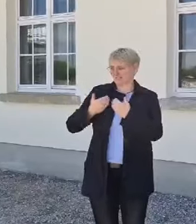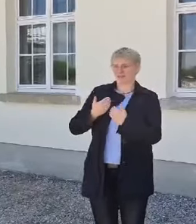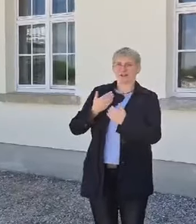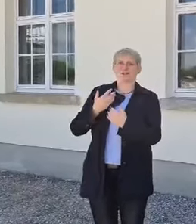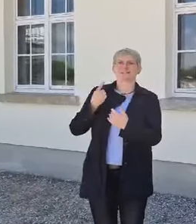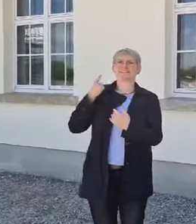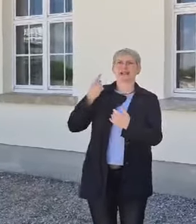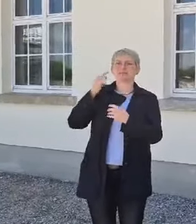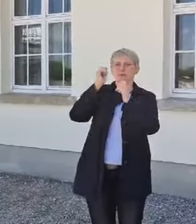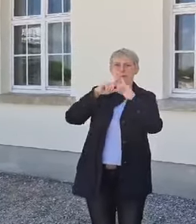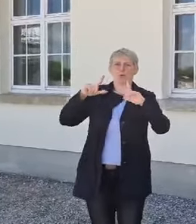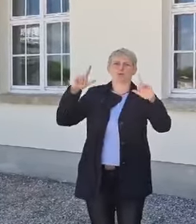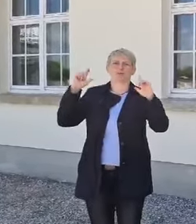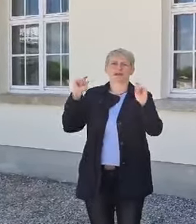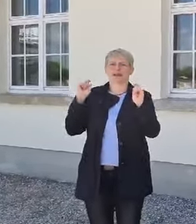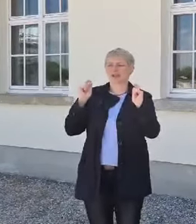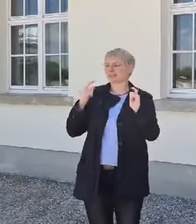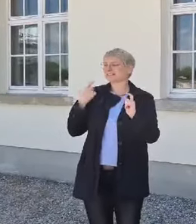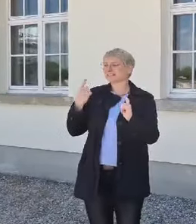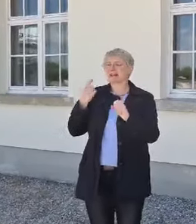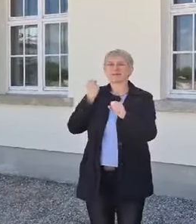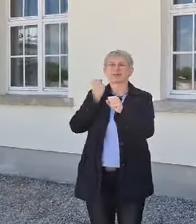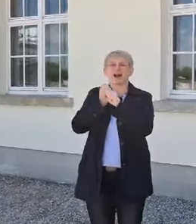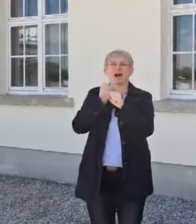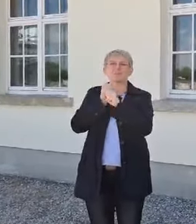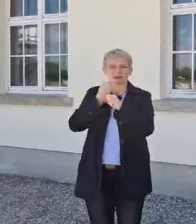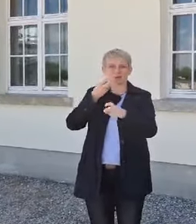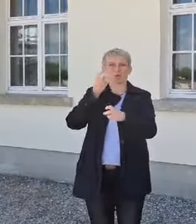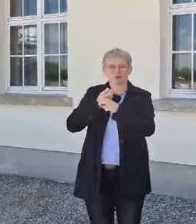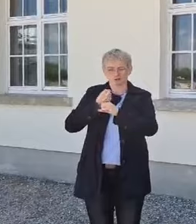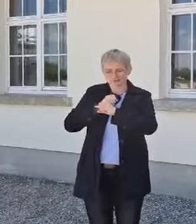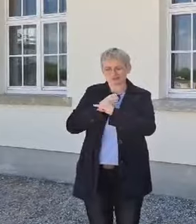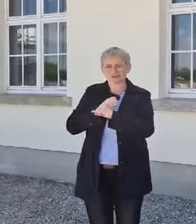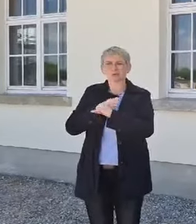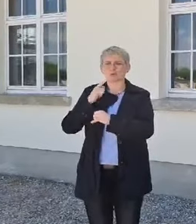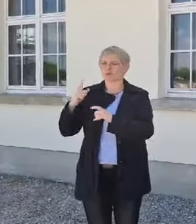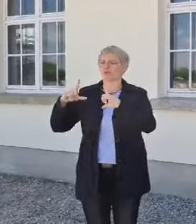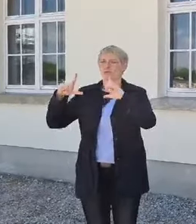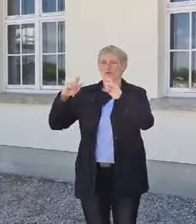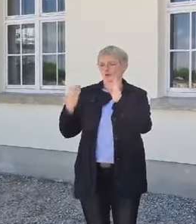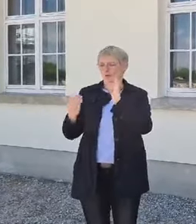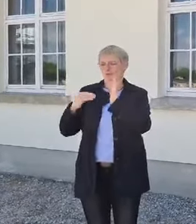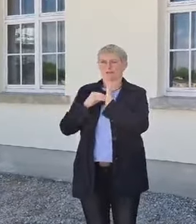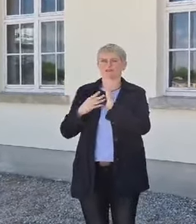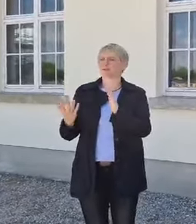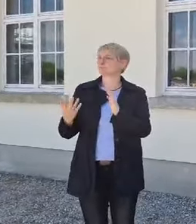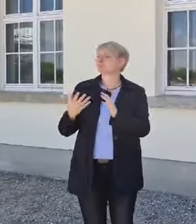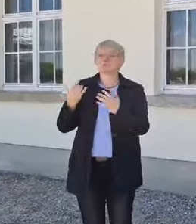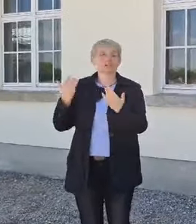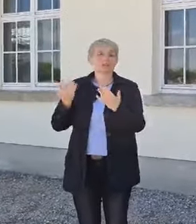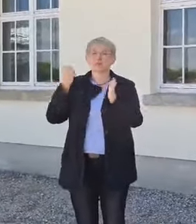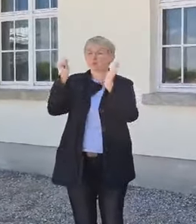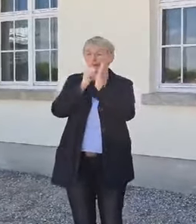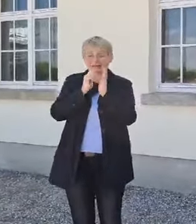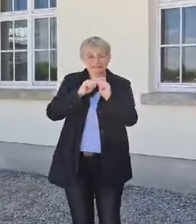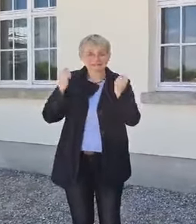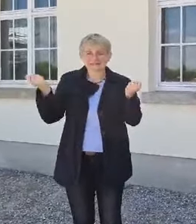dann nochmal ein Foto dazu. Ja, und es gab auch verschiedene Erwähnungen in der Presse, Ausstellungen dazu. Und er hat auch